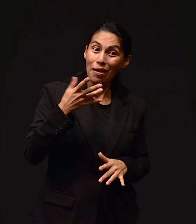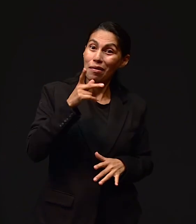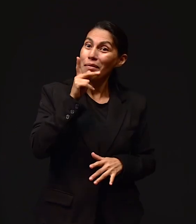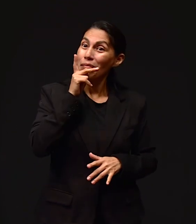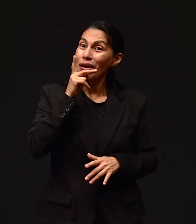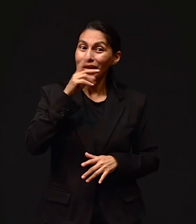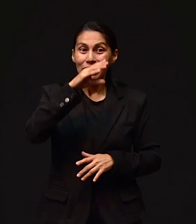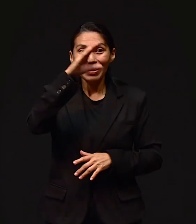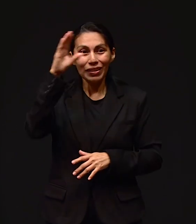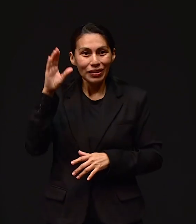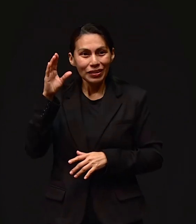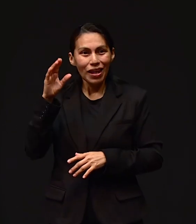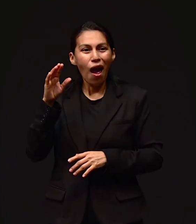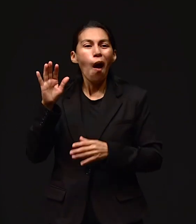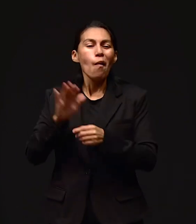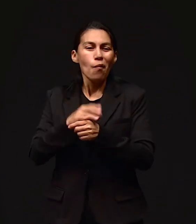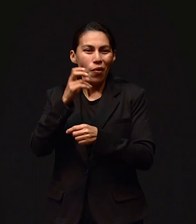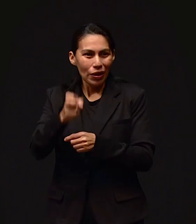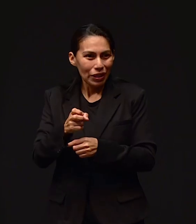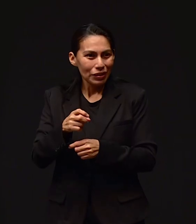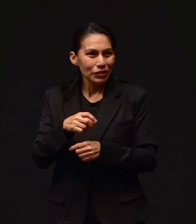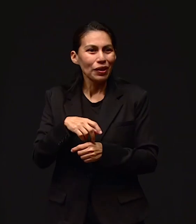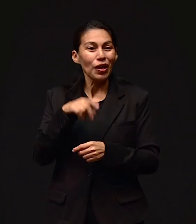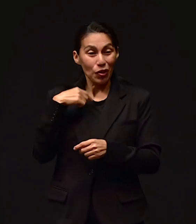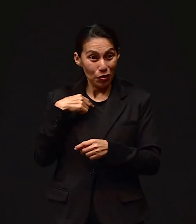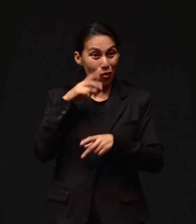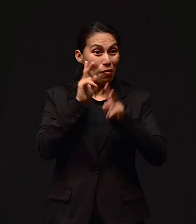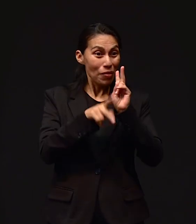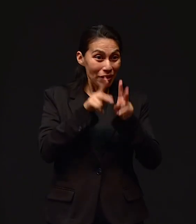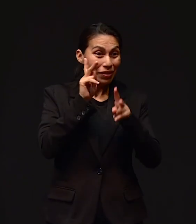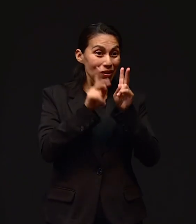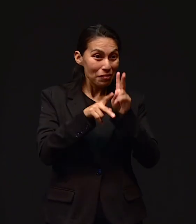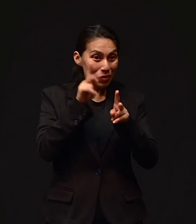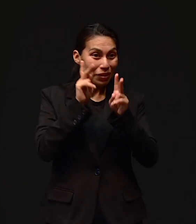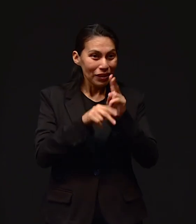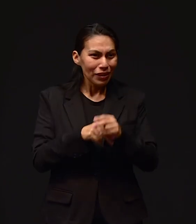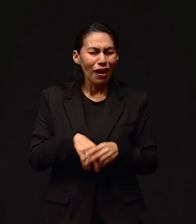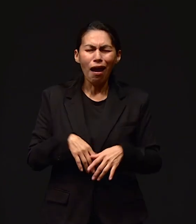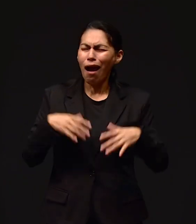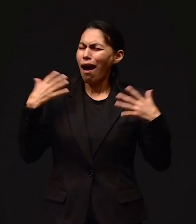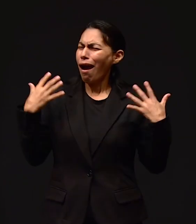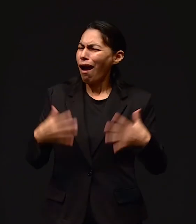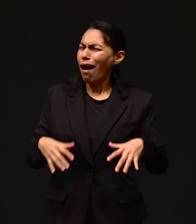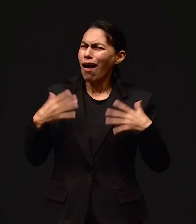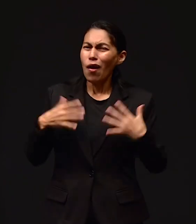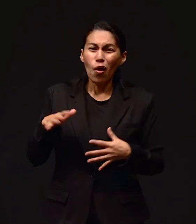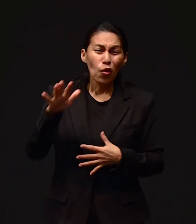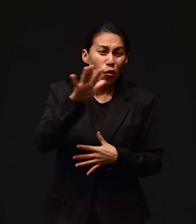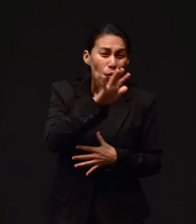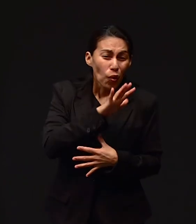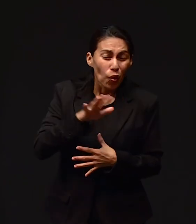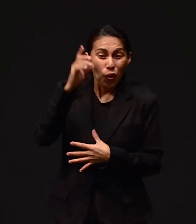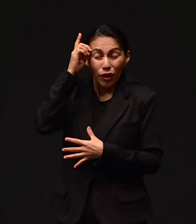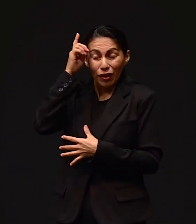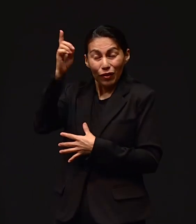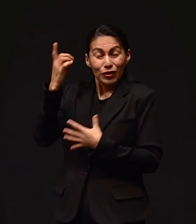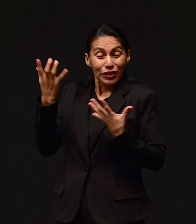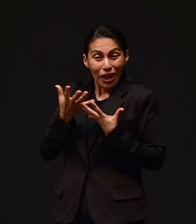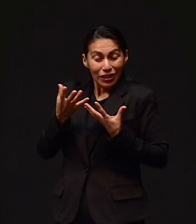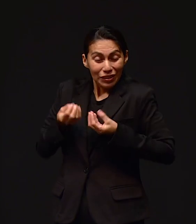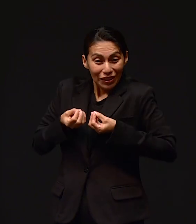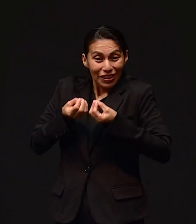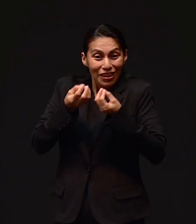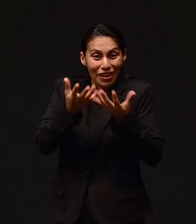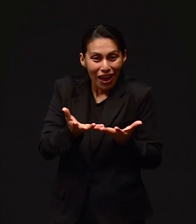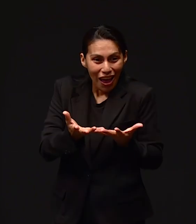celestial. Ya le dije, ya le volví a contar al señor. Las grandes cosas que Dios ha hecho contigo, hay que contarlo. Sí, yo